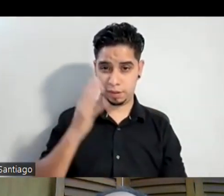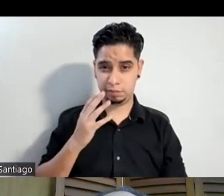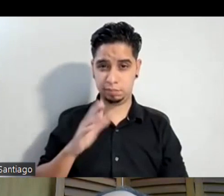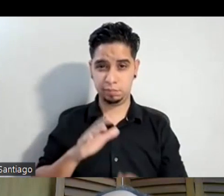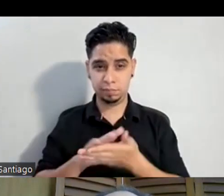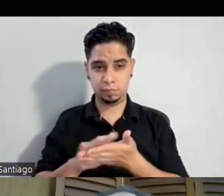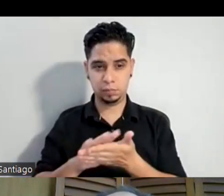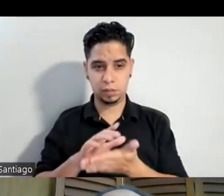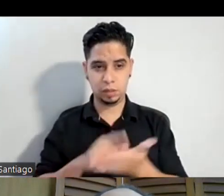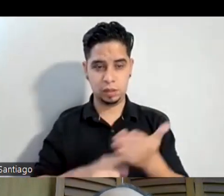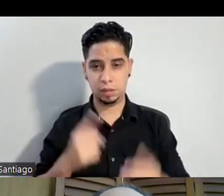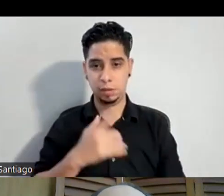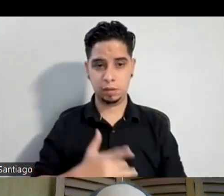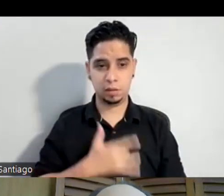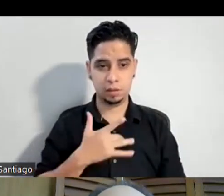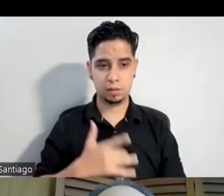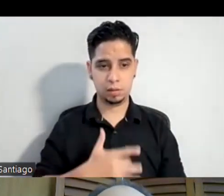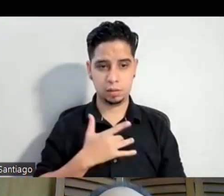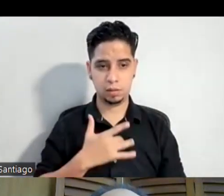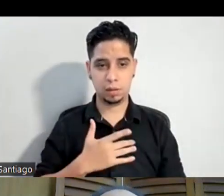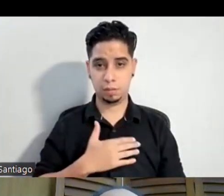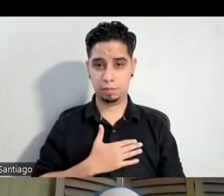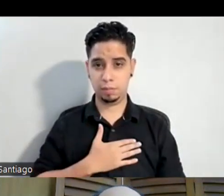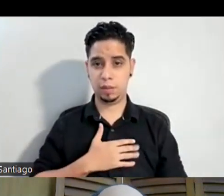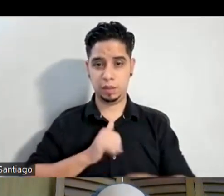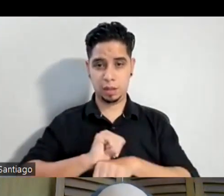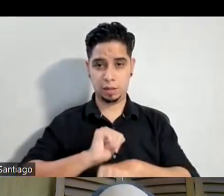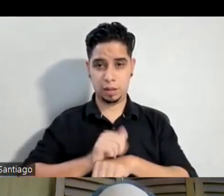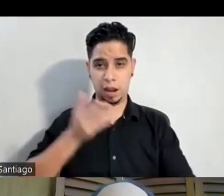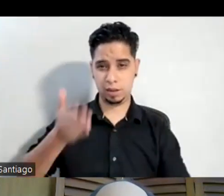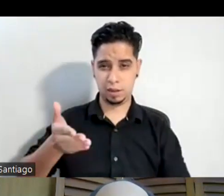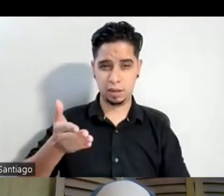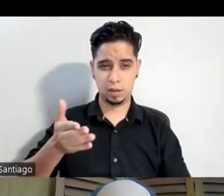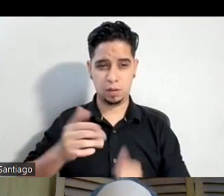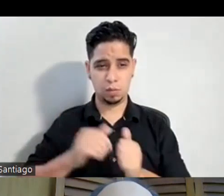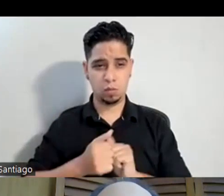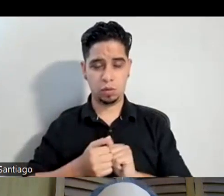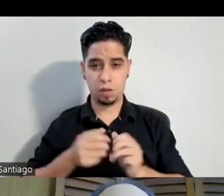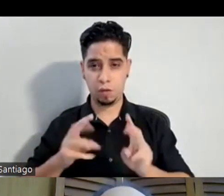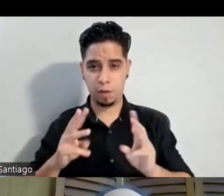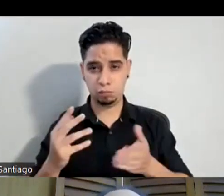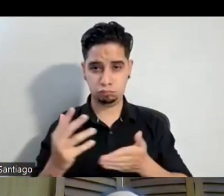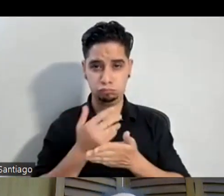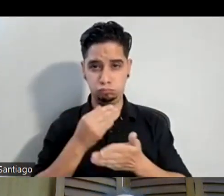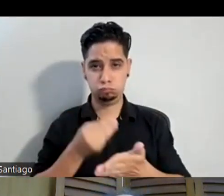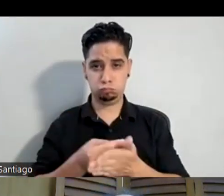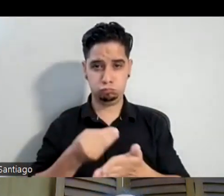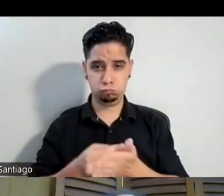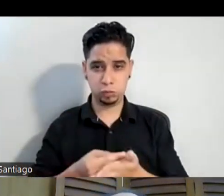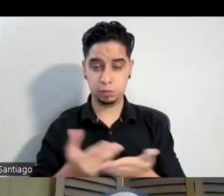estar en escena es mi trabajo, es como una manera de ganarme la vida, es como a un